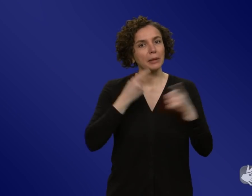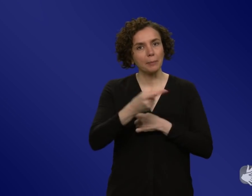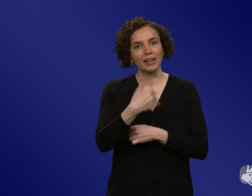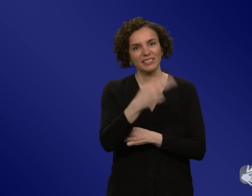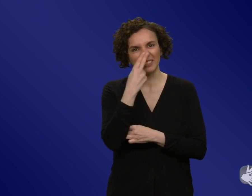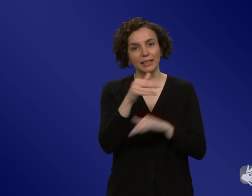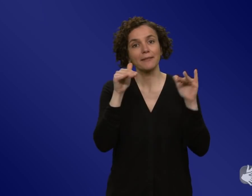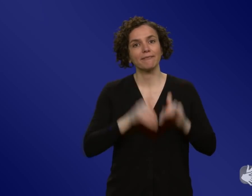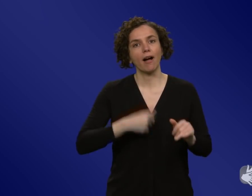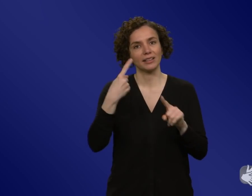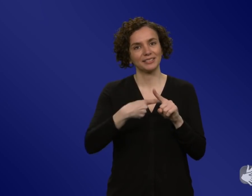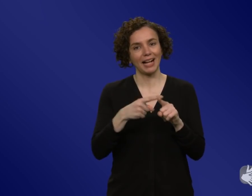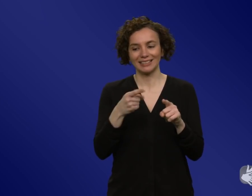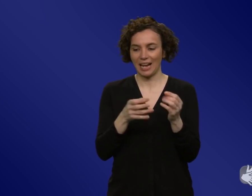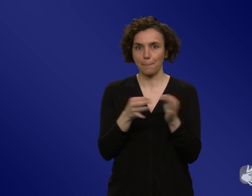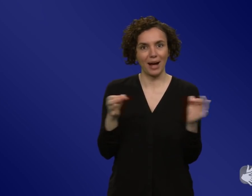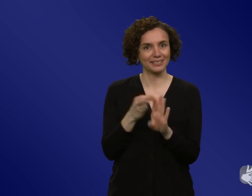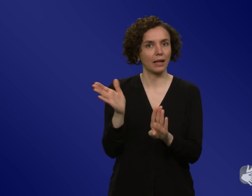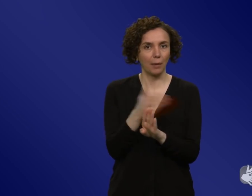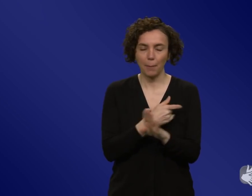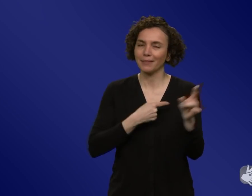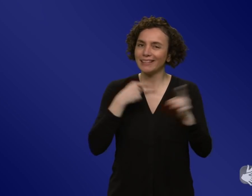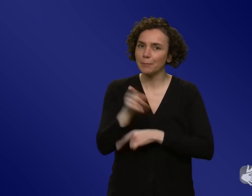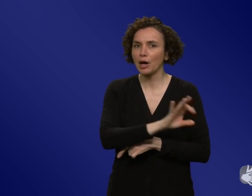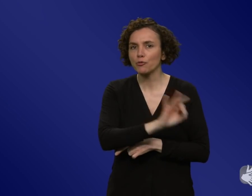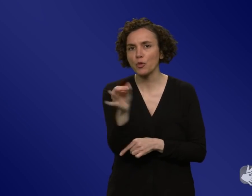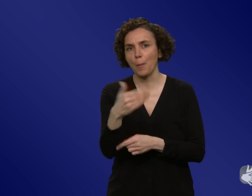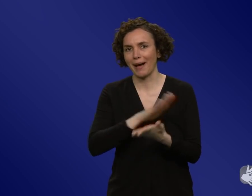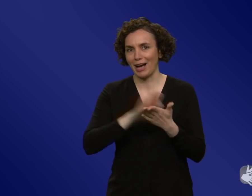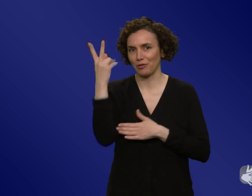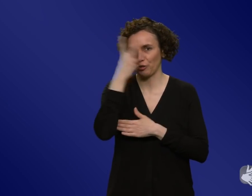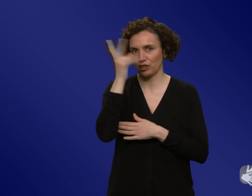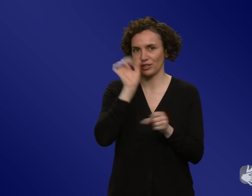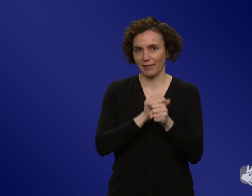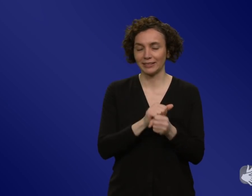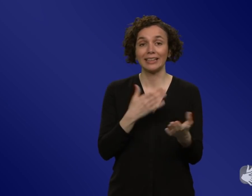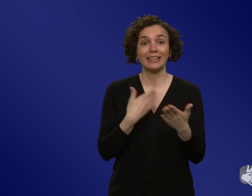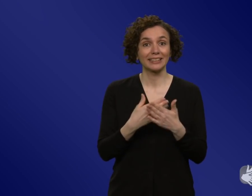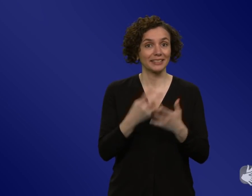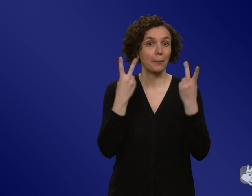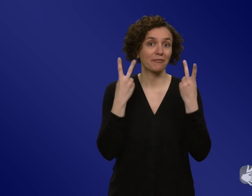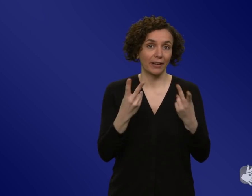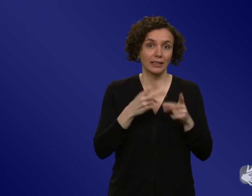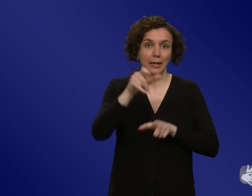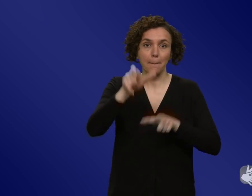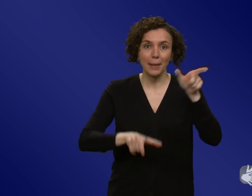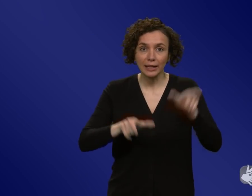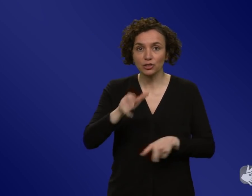abgeschnitten hat. Also dass man schon die Menschen mitnehmen kann oder sollte zu einem inhaltlichen Ziel, wo sie eben, wenn sie